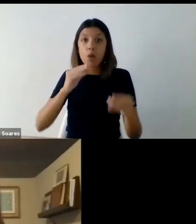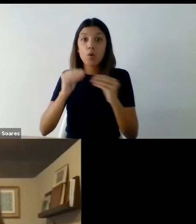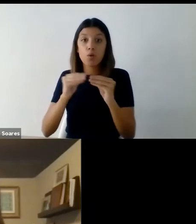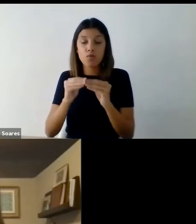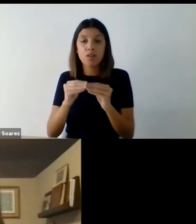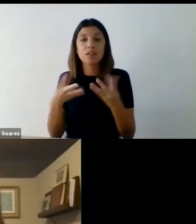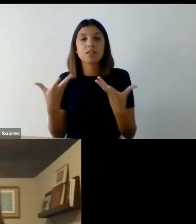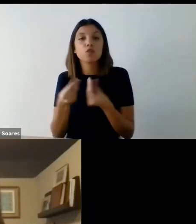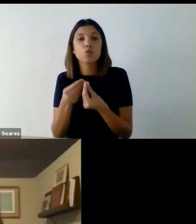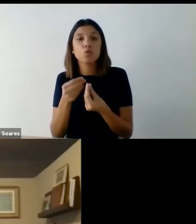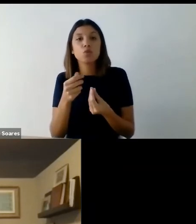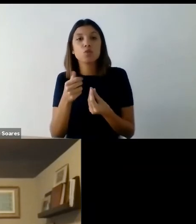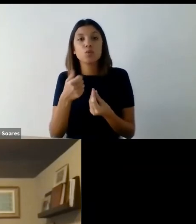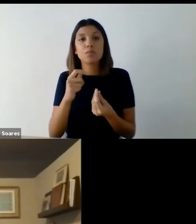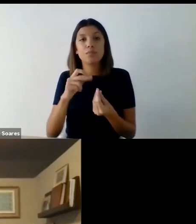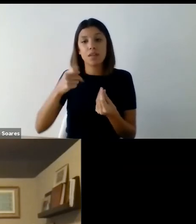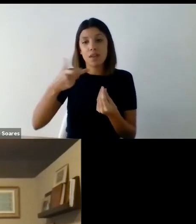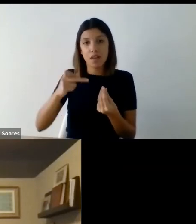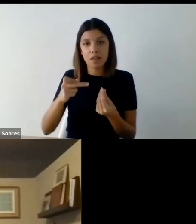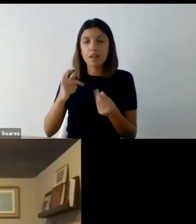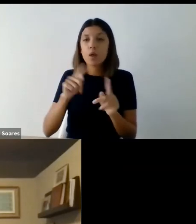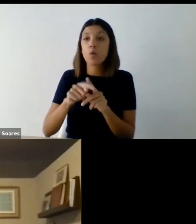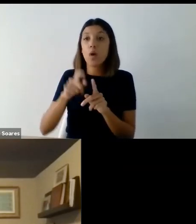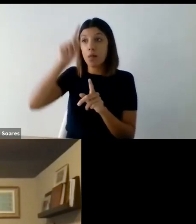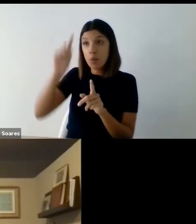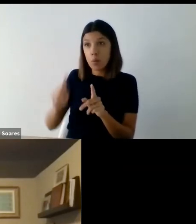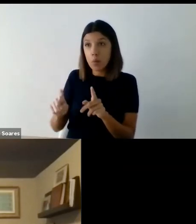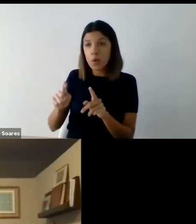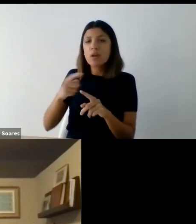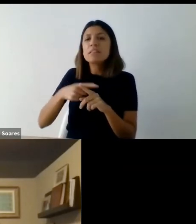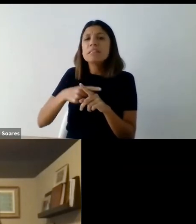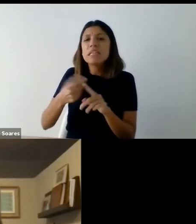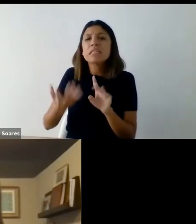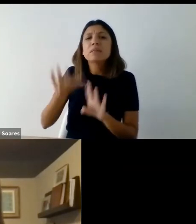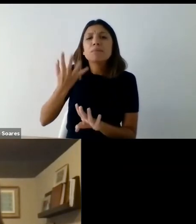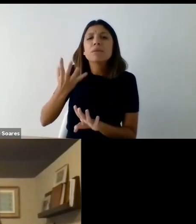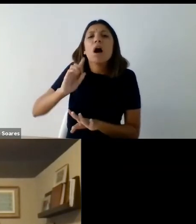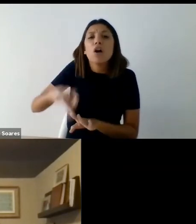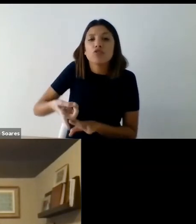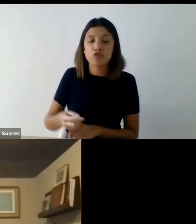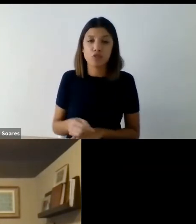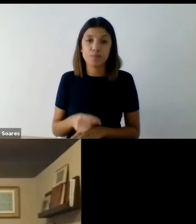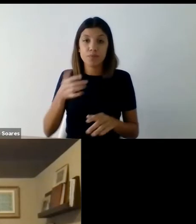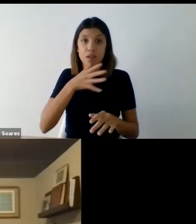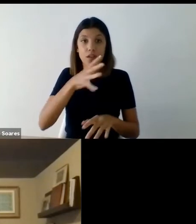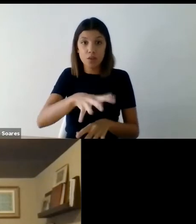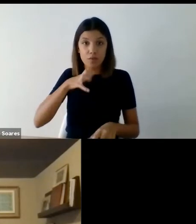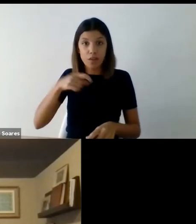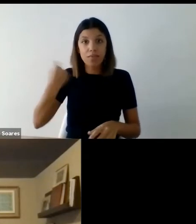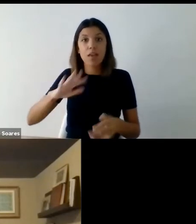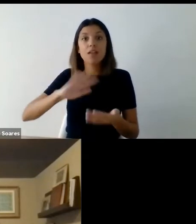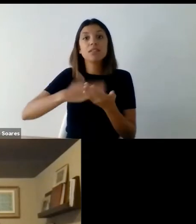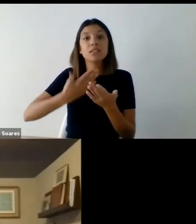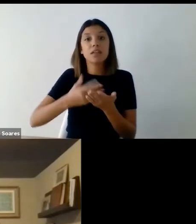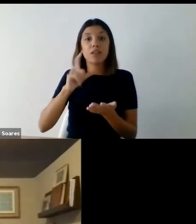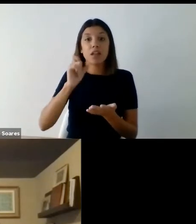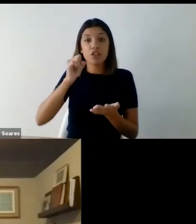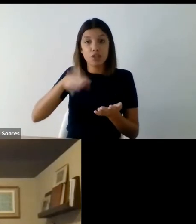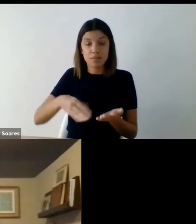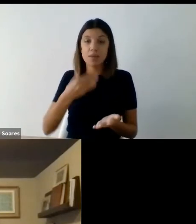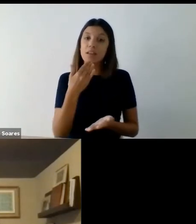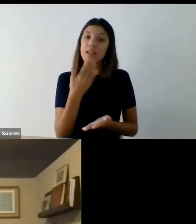as marcou ou despertou o seu interesse ao longo do dia. A conferência terá interpretação em língua gestual portuguesa.